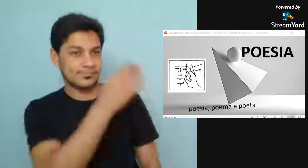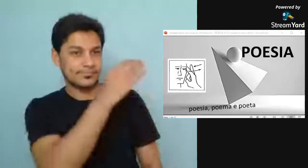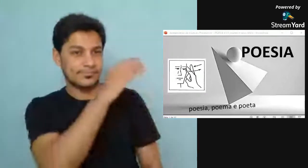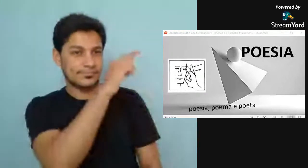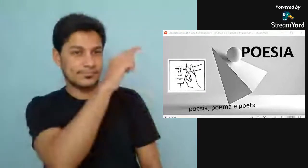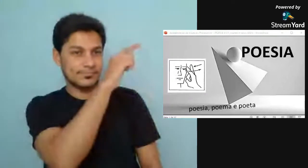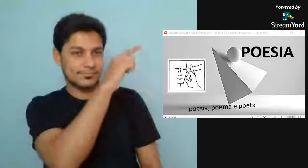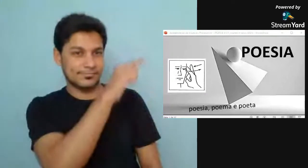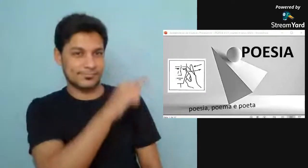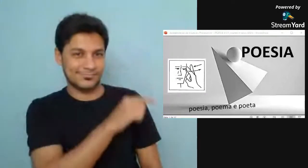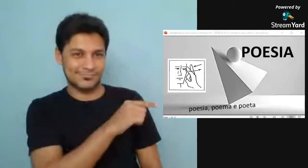bueno